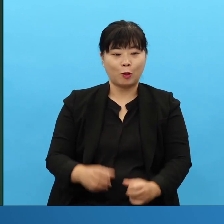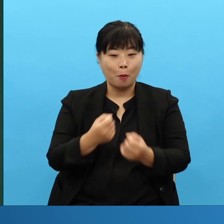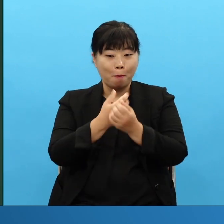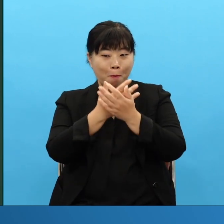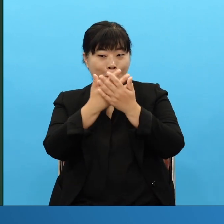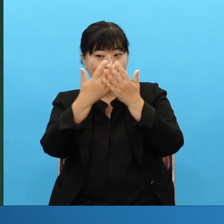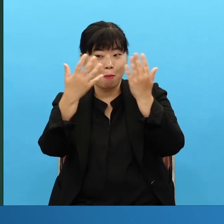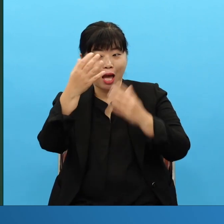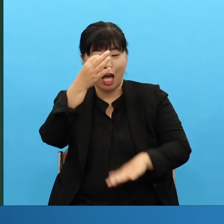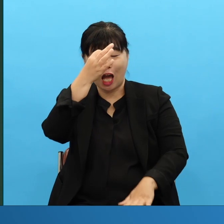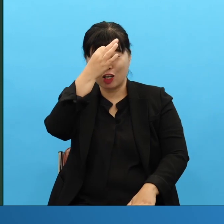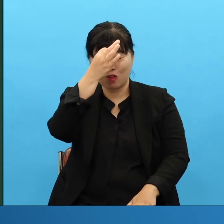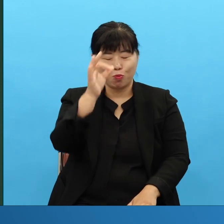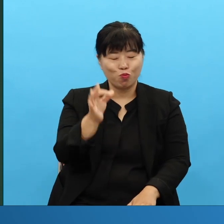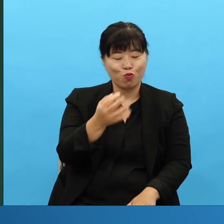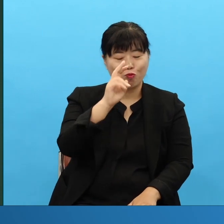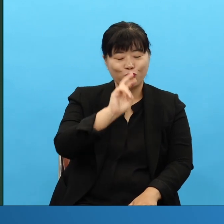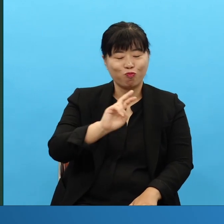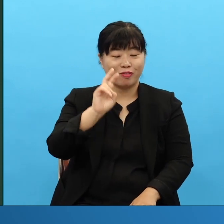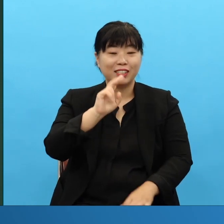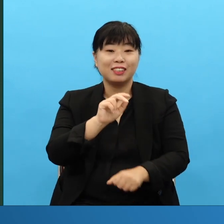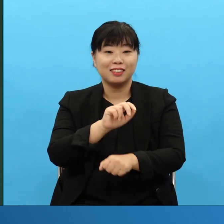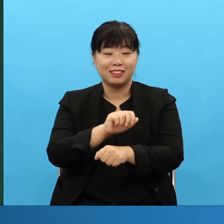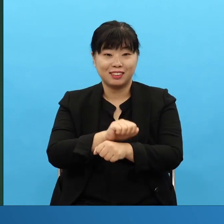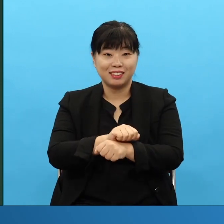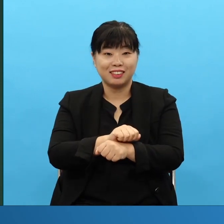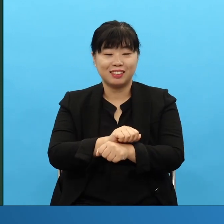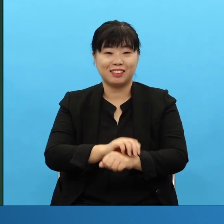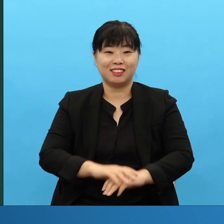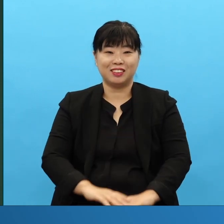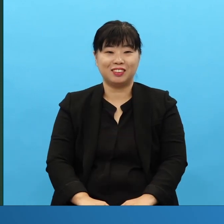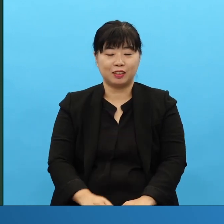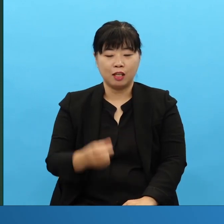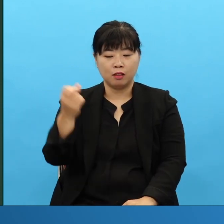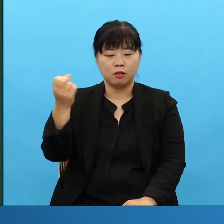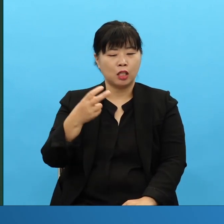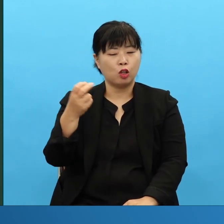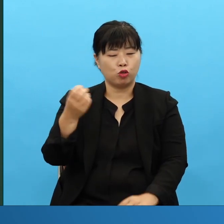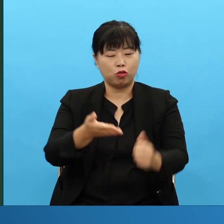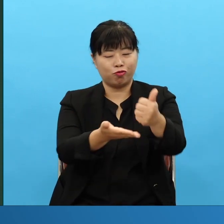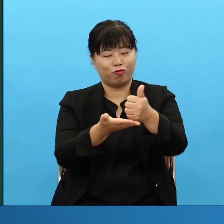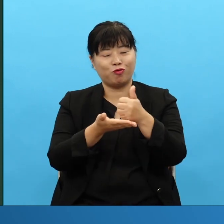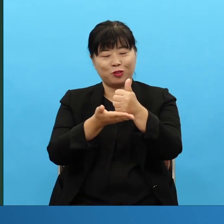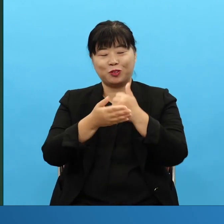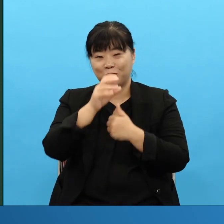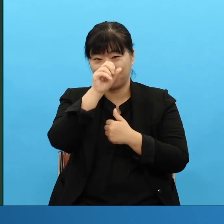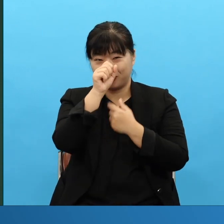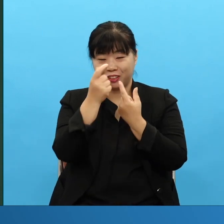非常活泼而且有专门性我就想着应该经常邀请他们